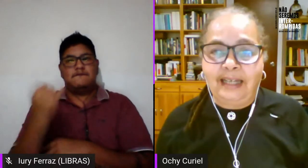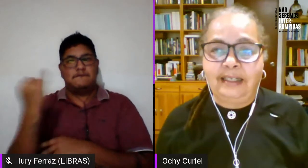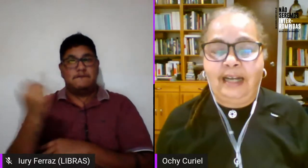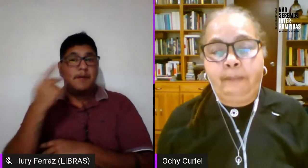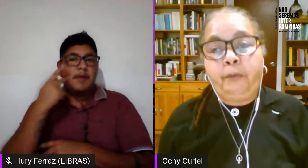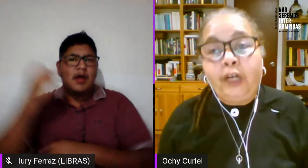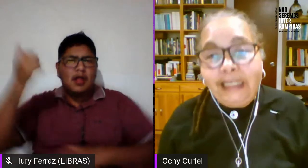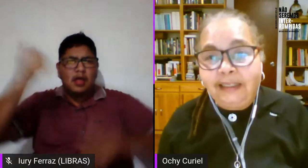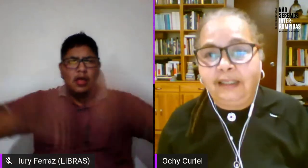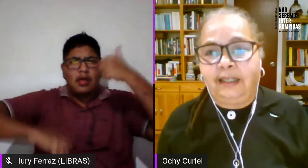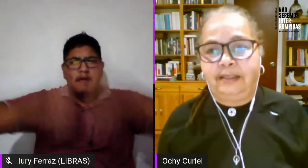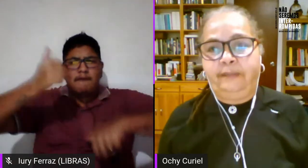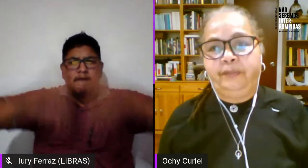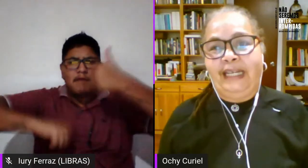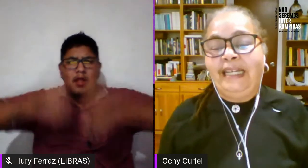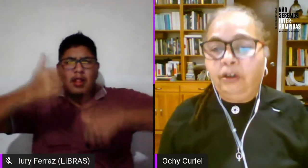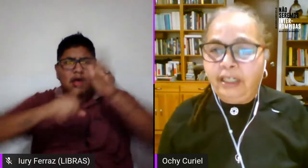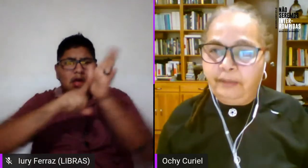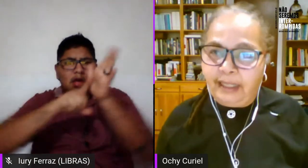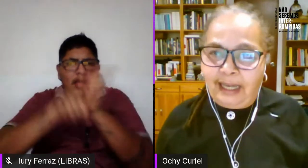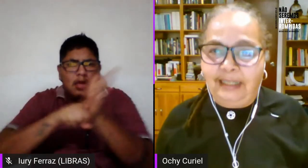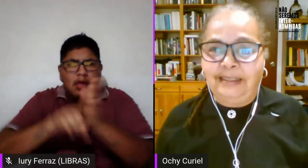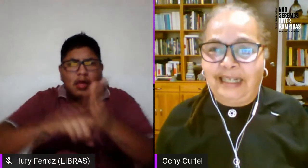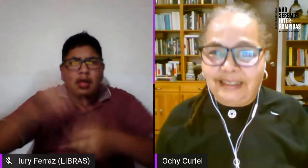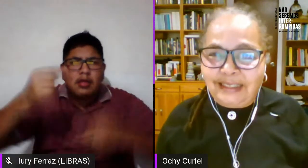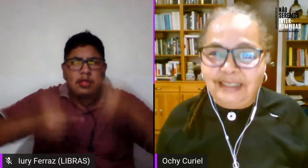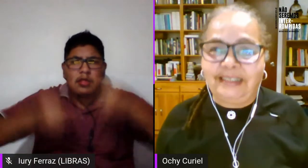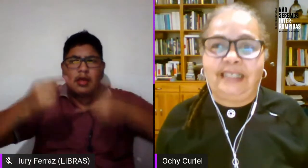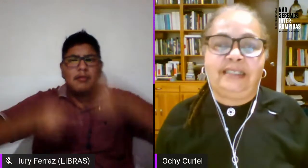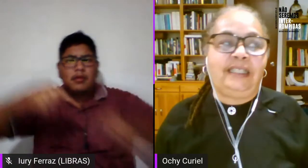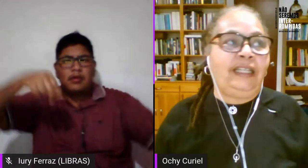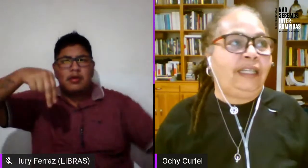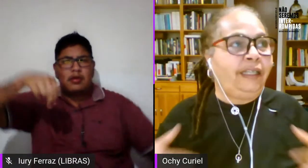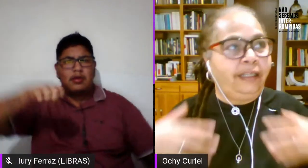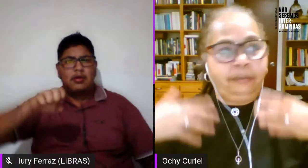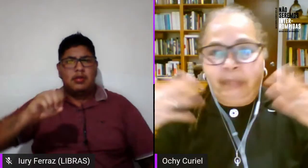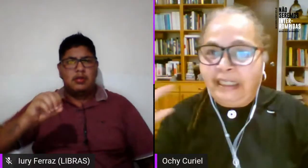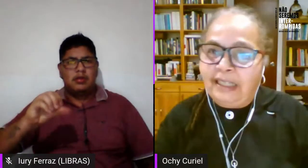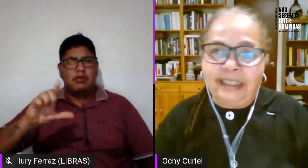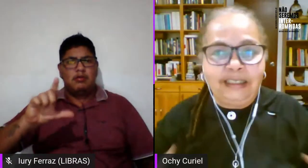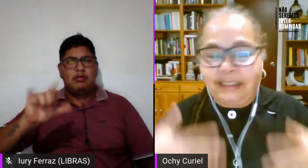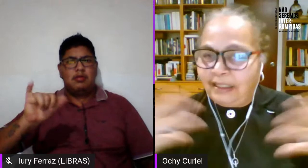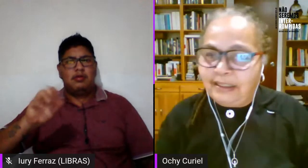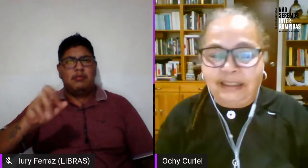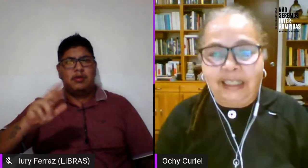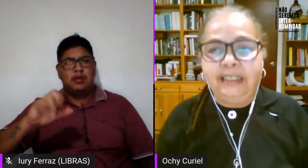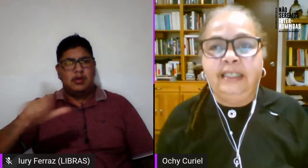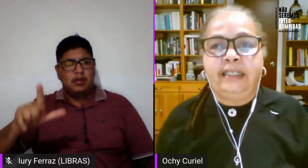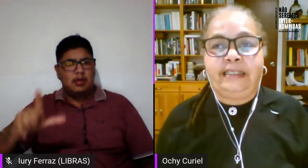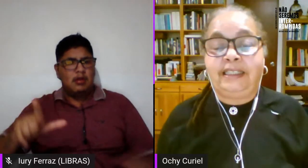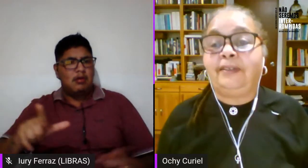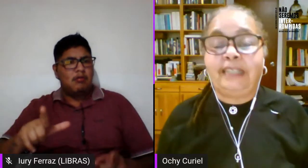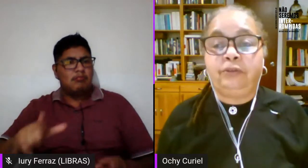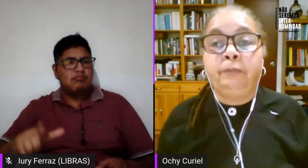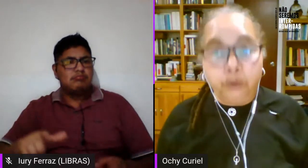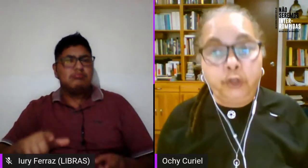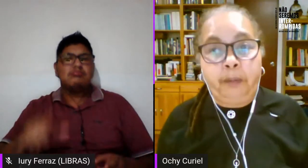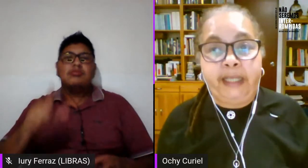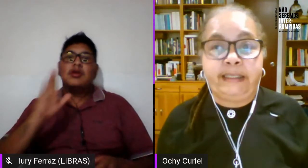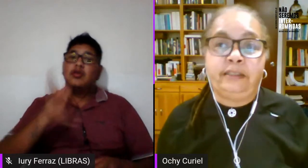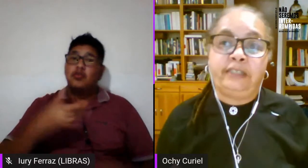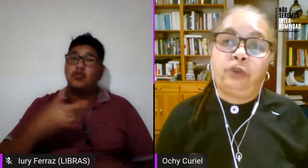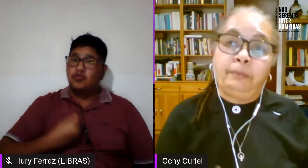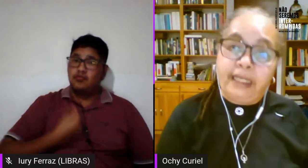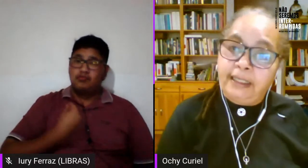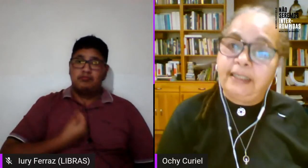analizar las políticas neoliberales racistas militaristas etcétera que se estaban dando en